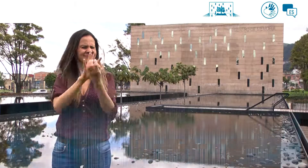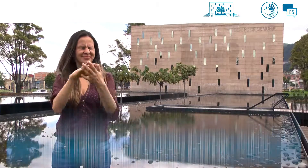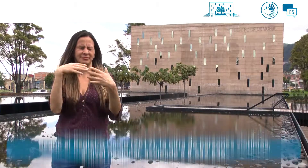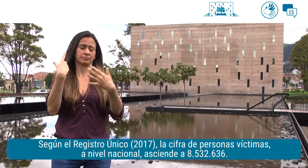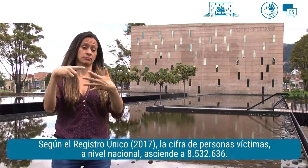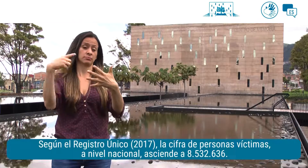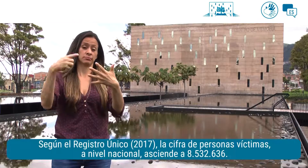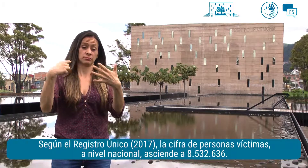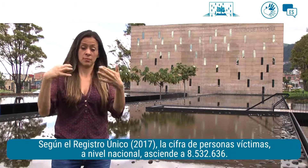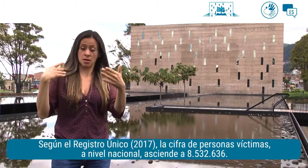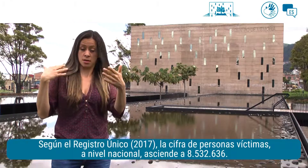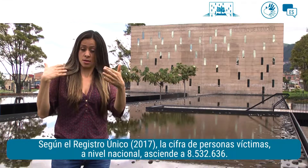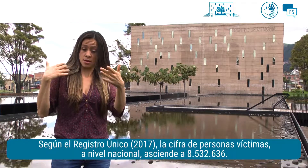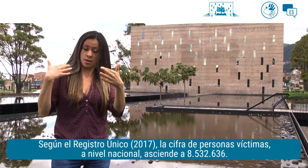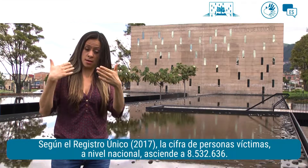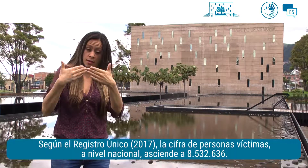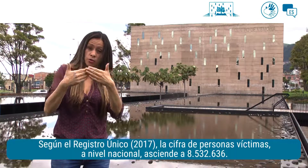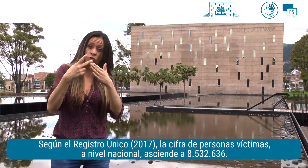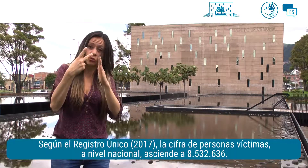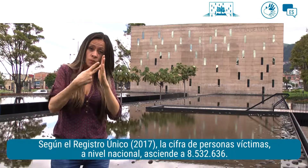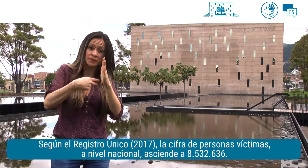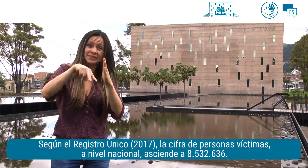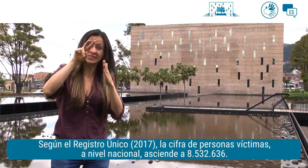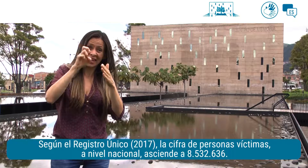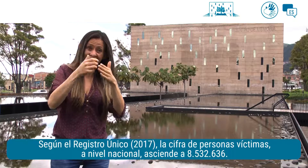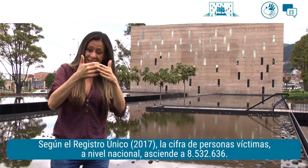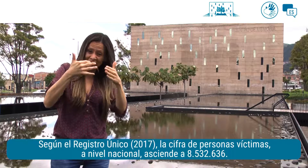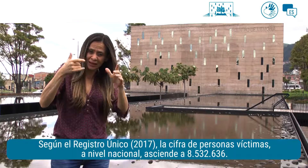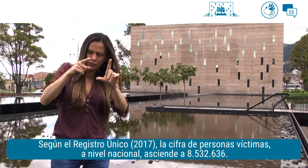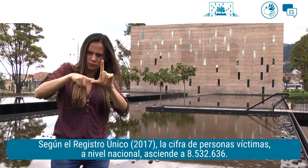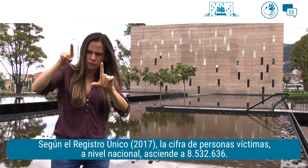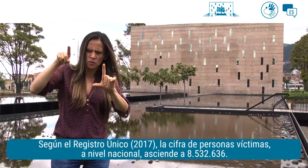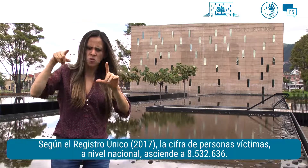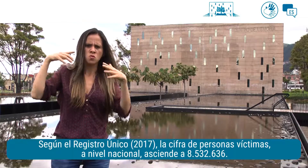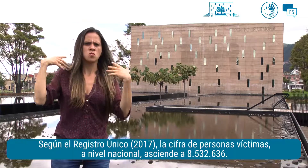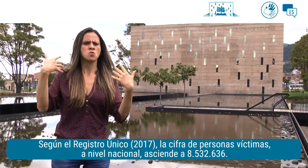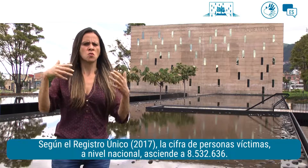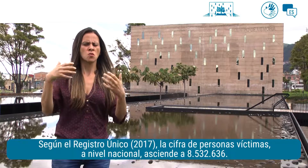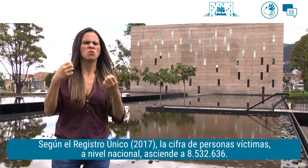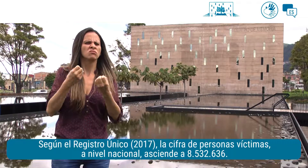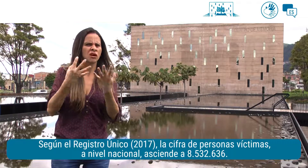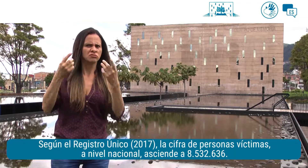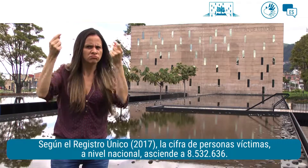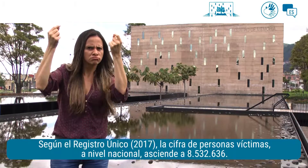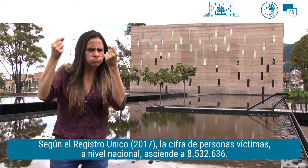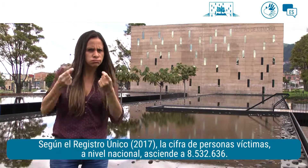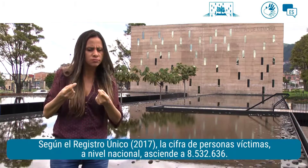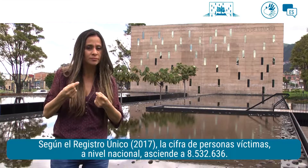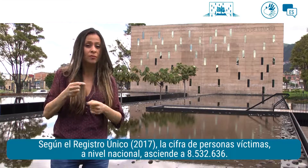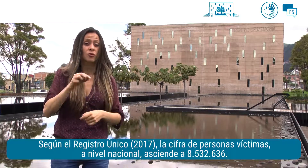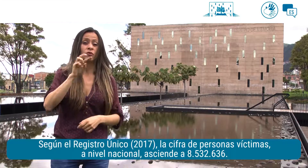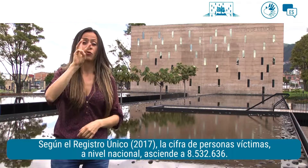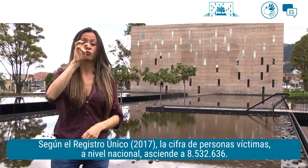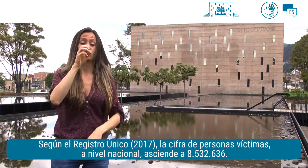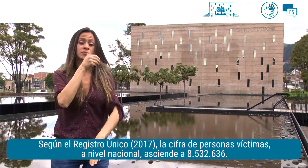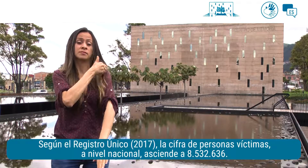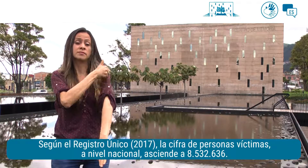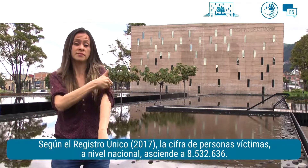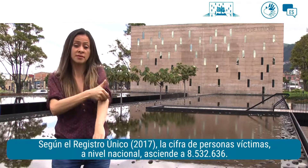Según el Registro Único 2017, la cifra de personas víctimas a nivel nacional asciende a